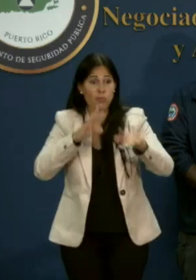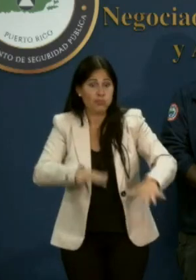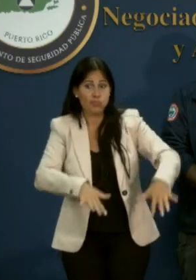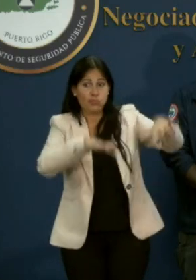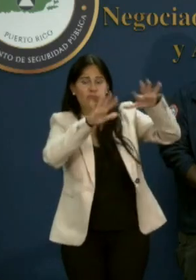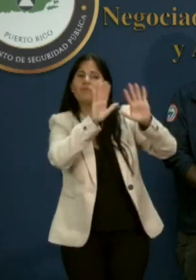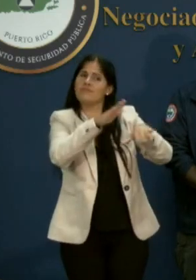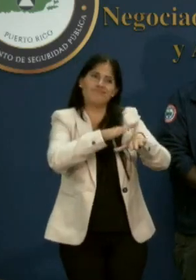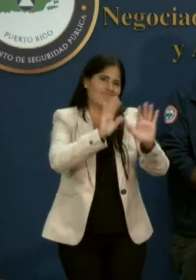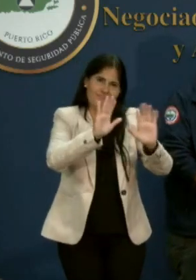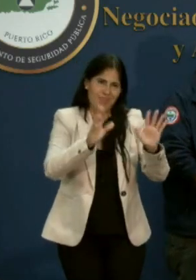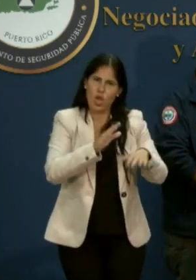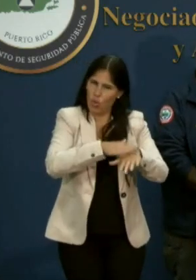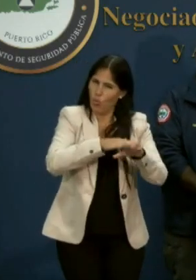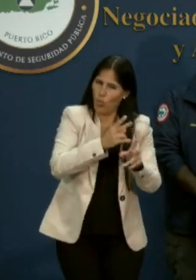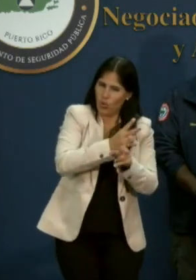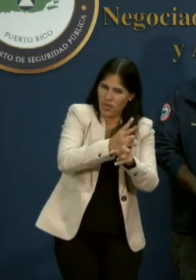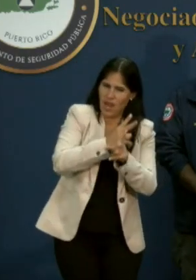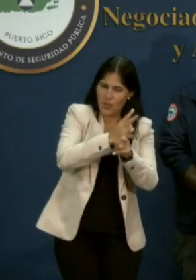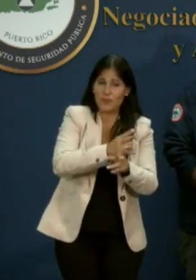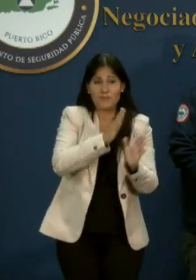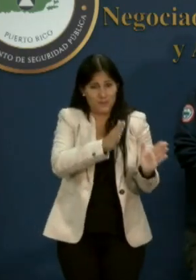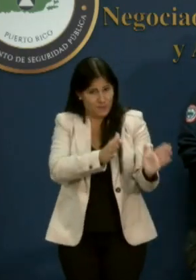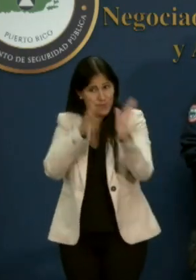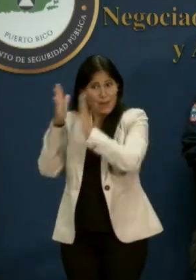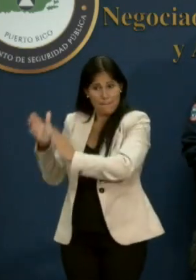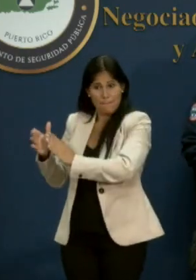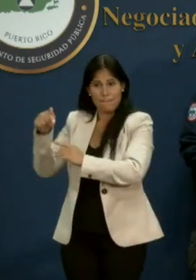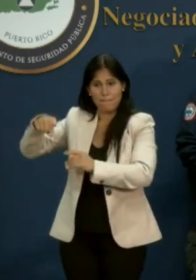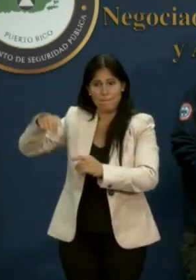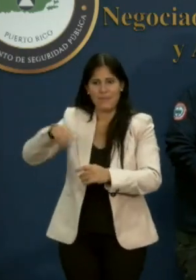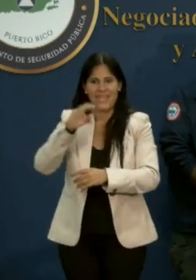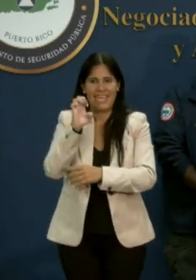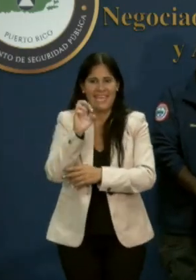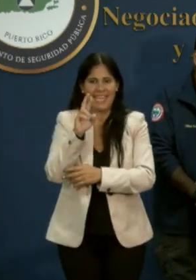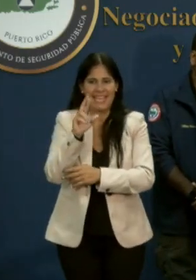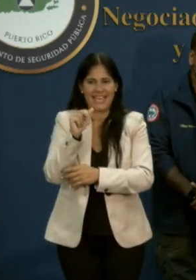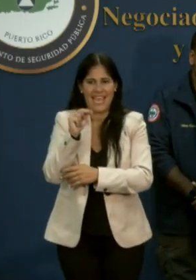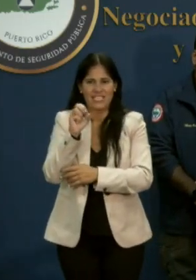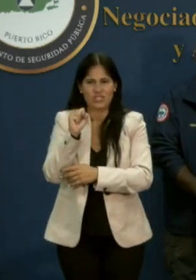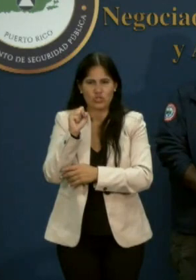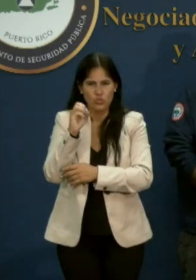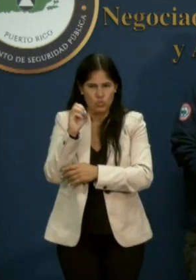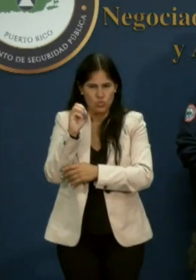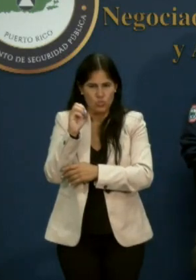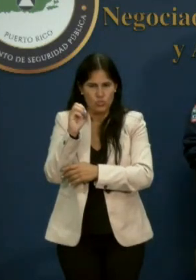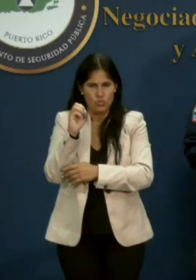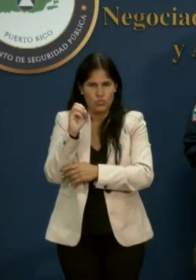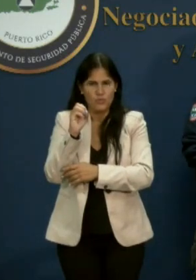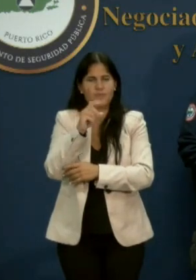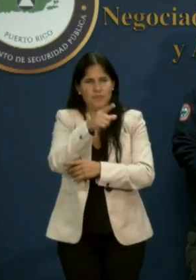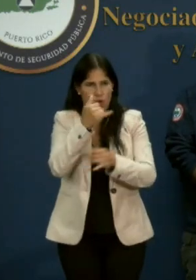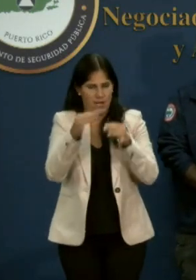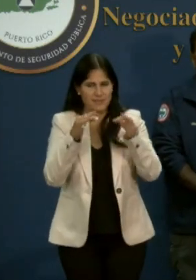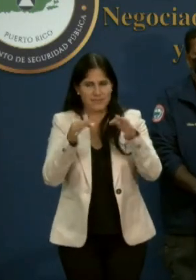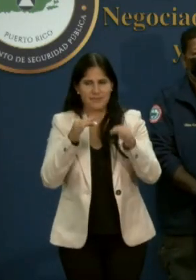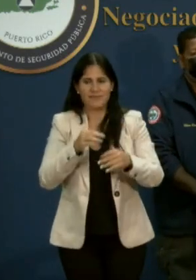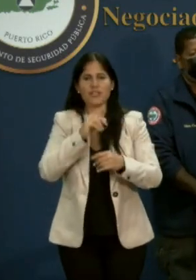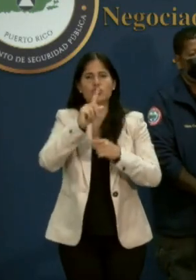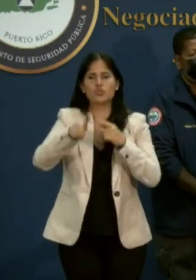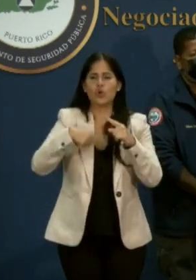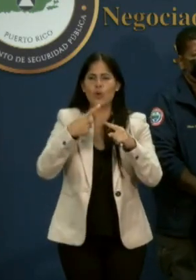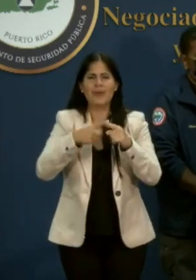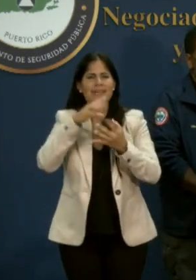quiero dejar a Ernesto Morales del Servicio Nacional de Meteorología para que les dé mayores detalles sobre la depresión tropical